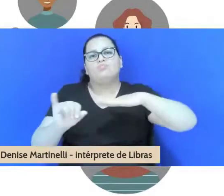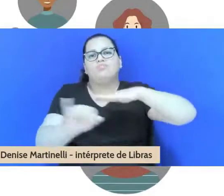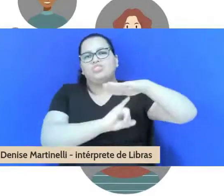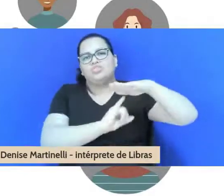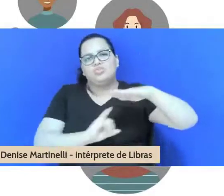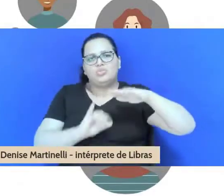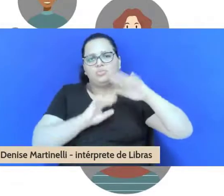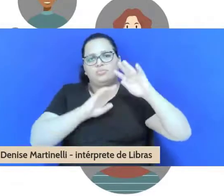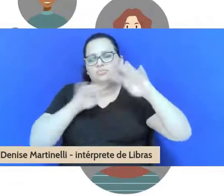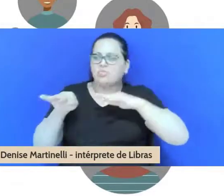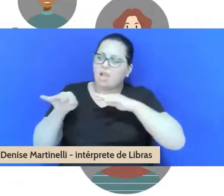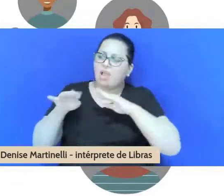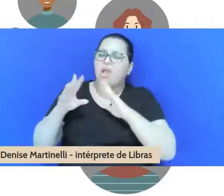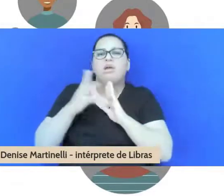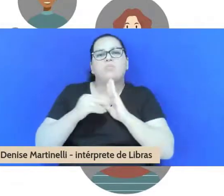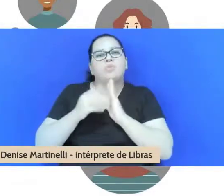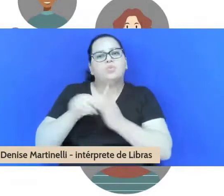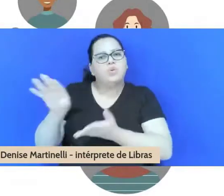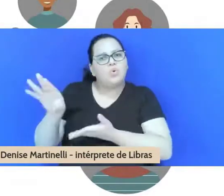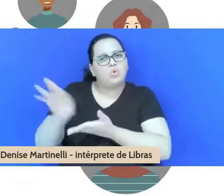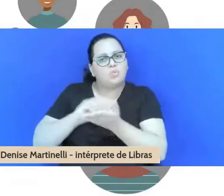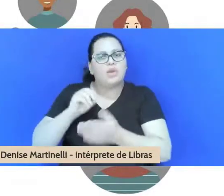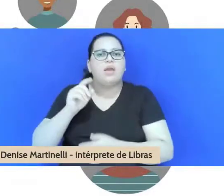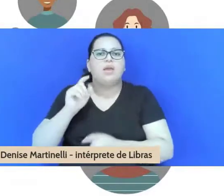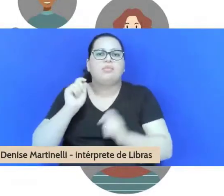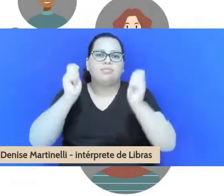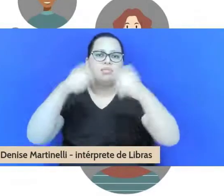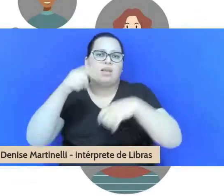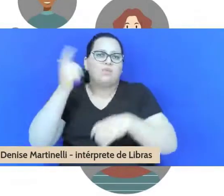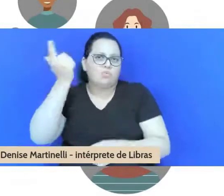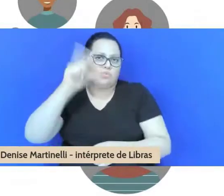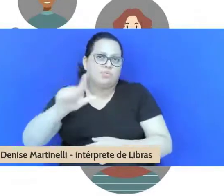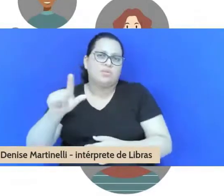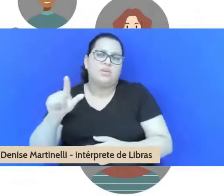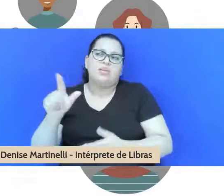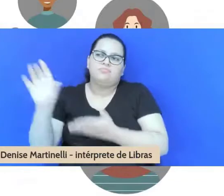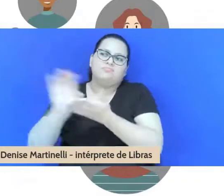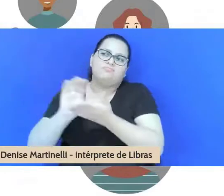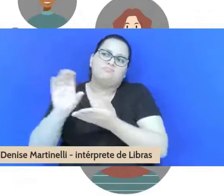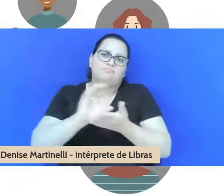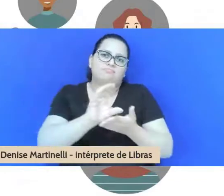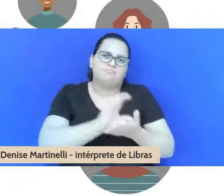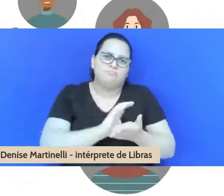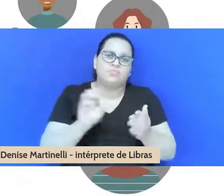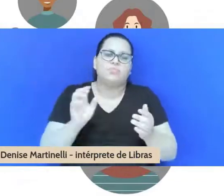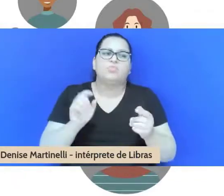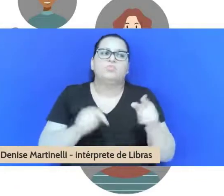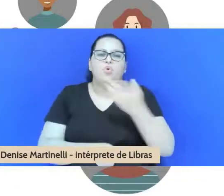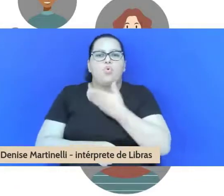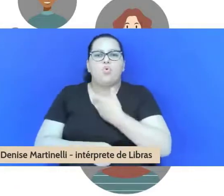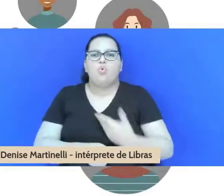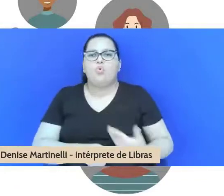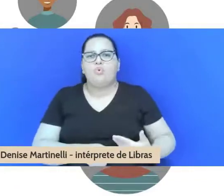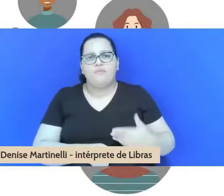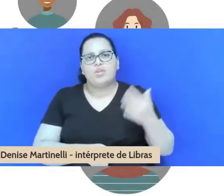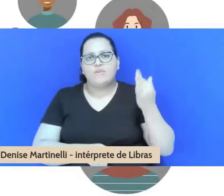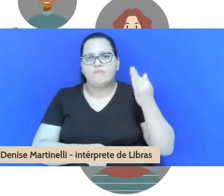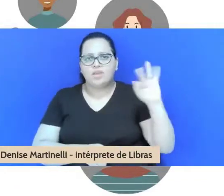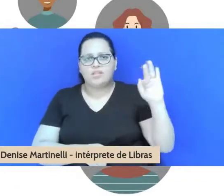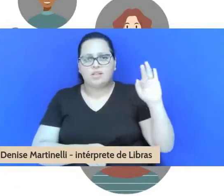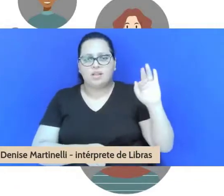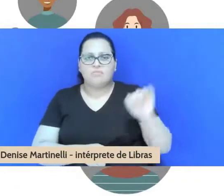conseguirmos mais financiamento junto ao governo federal, uma vez que se mostra que